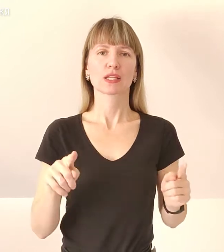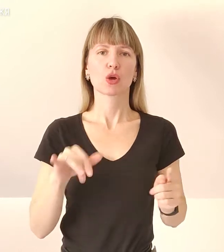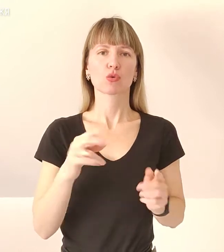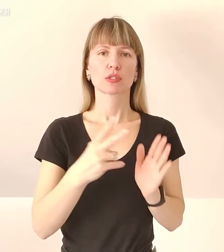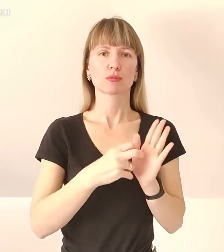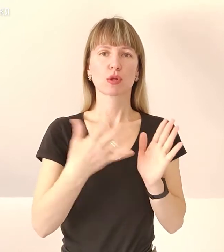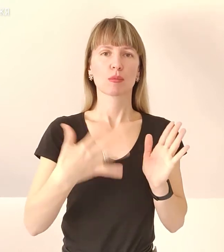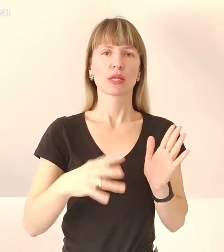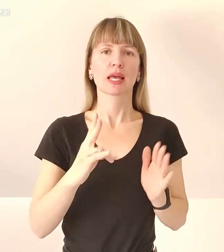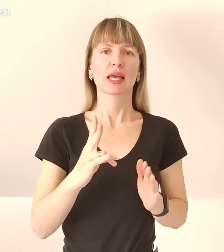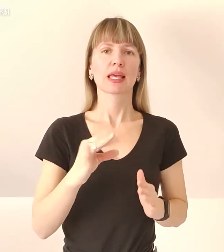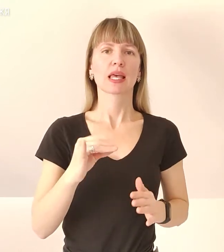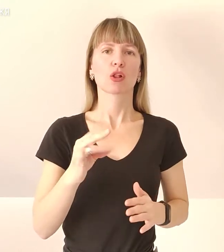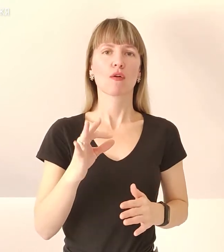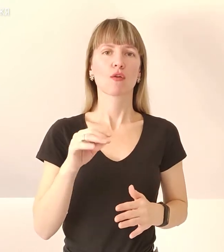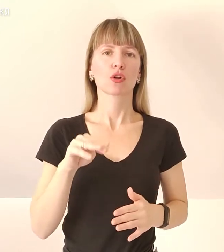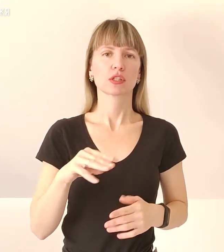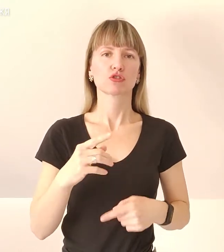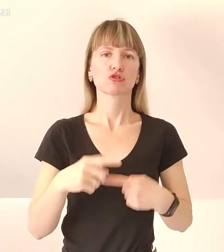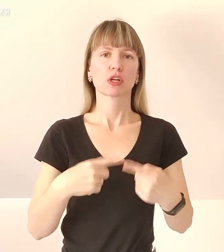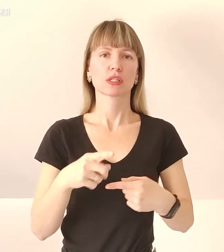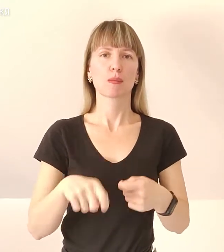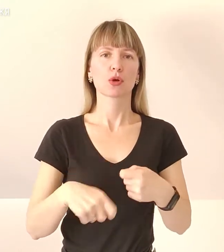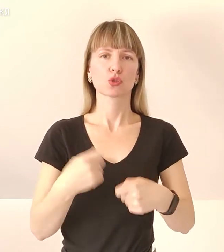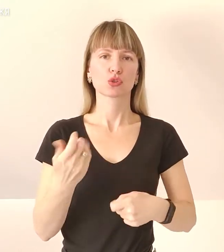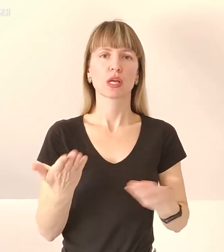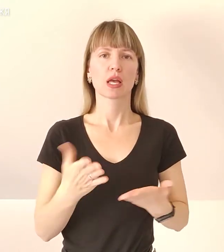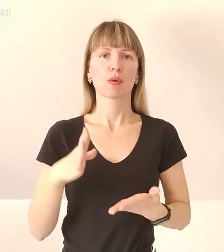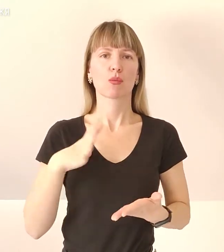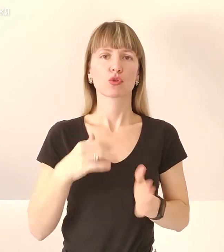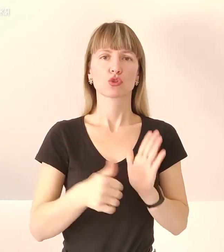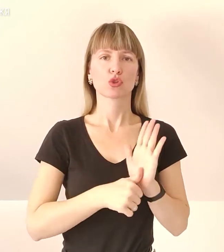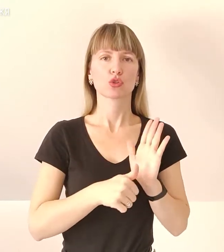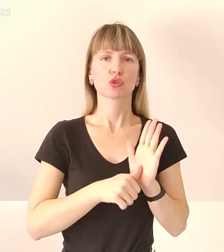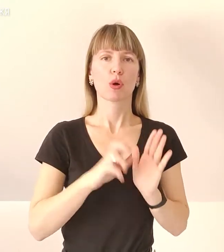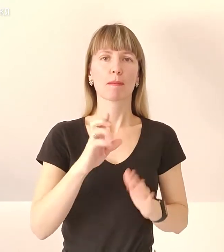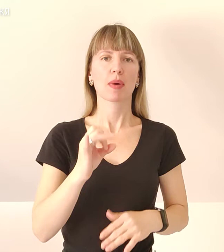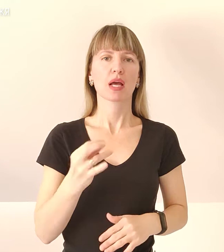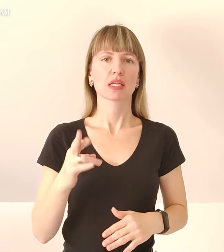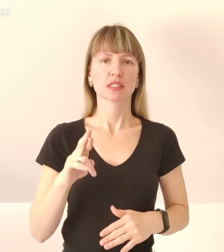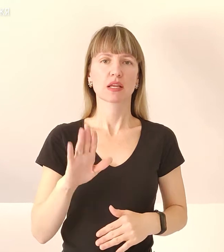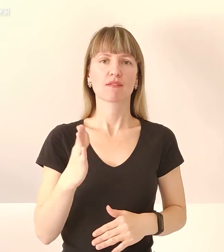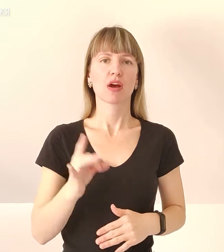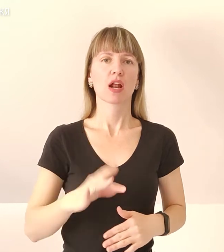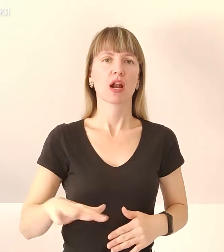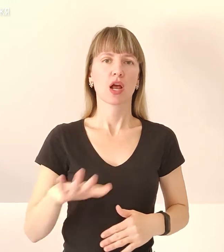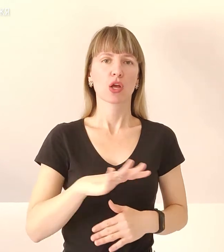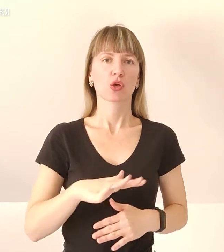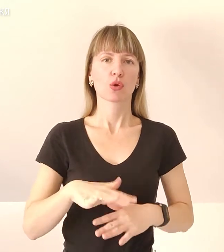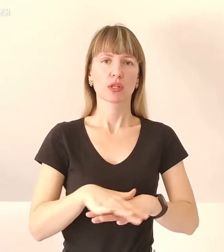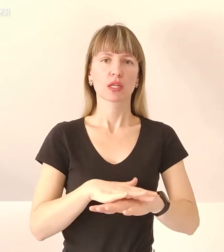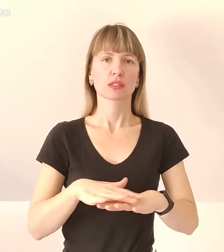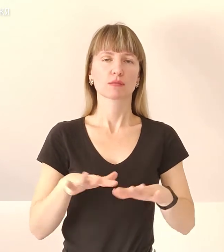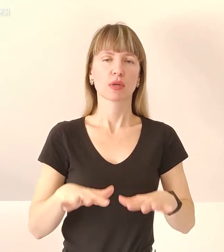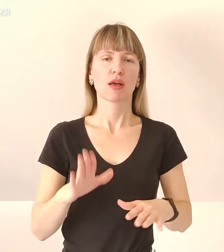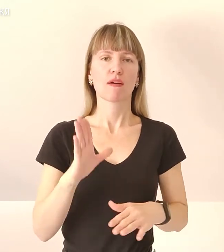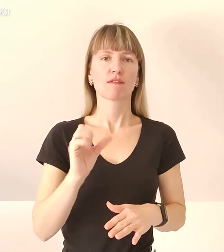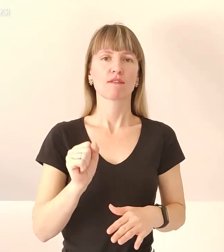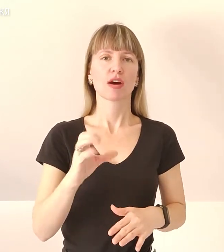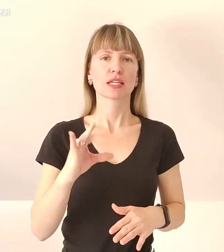кВт через її пошкодження, яке сталося 6 березня в районі населеного пункту Васильівка Запорізької області.